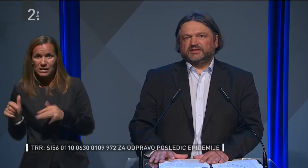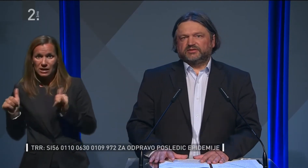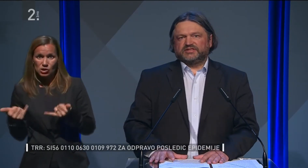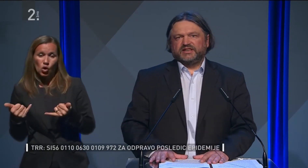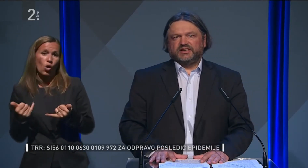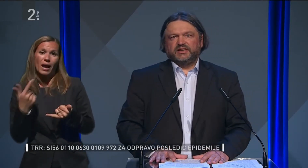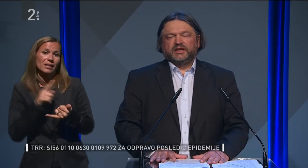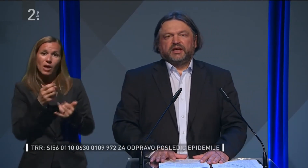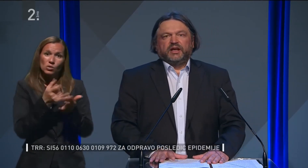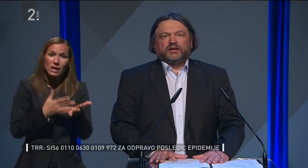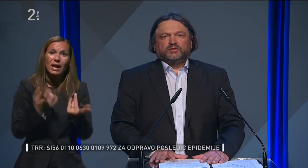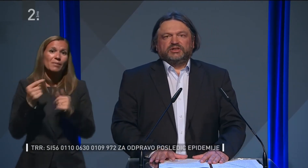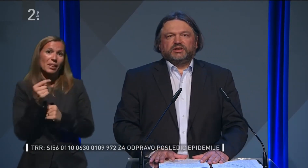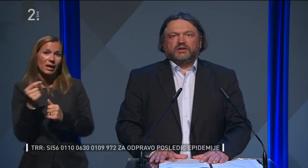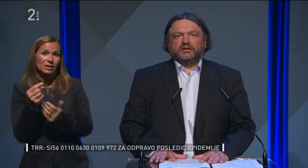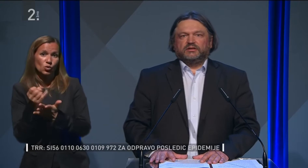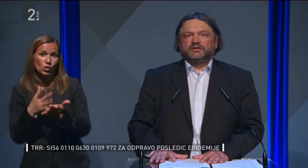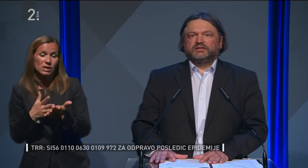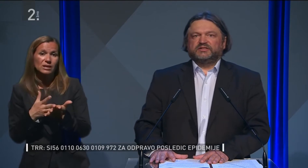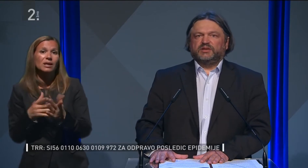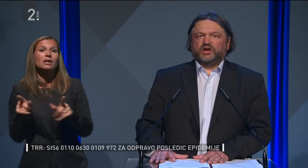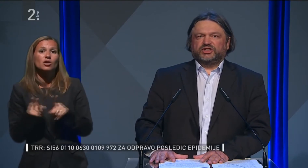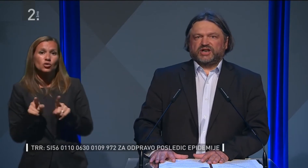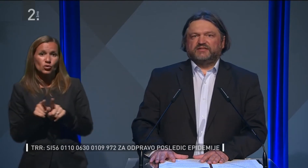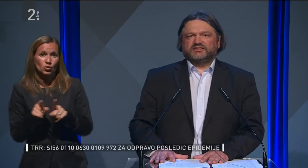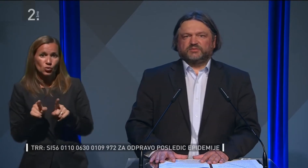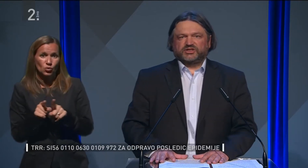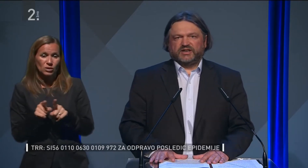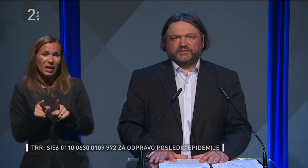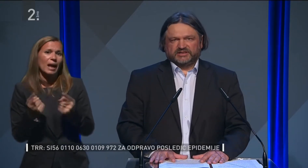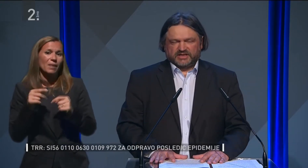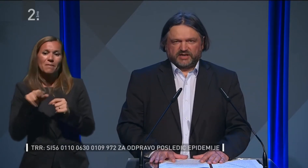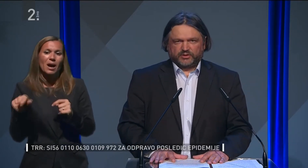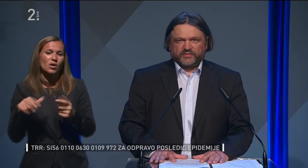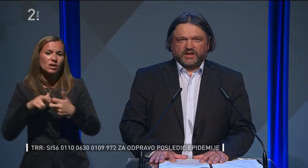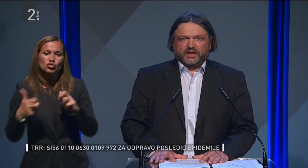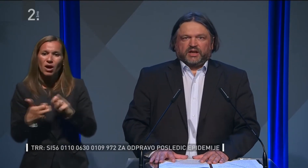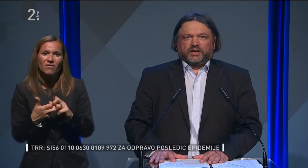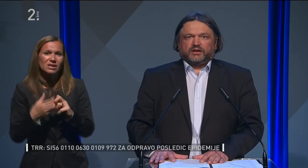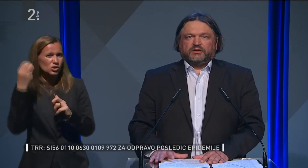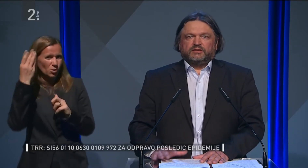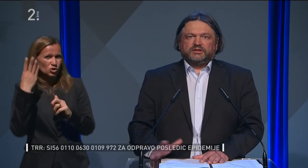oziroma negativno ocenjeni, tudi seveda imajo težave z izobraževanjem nadaljavo,